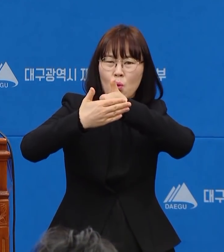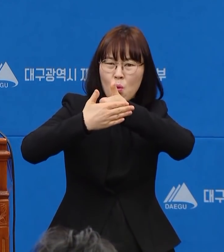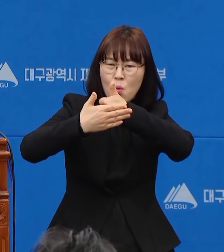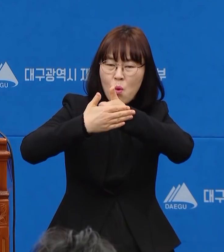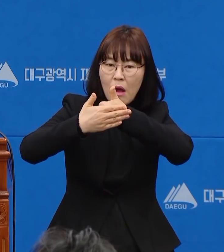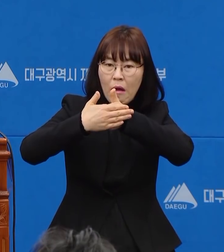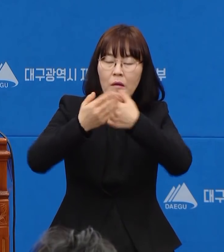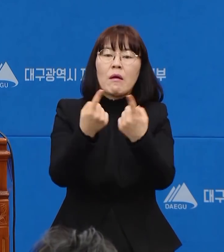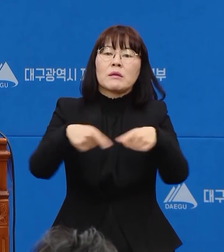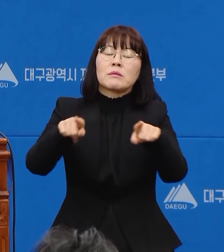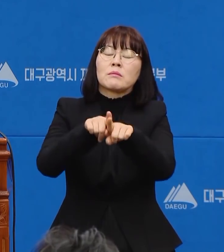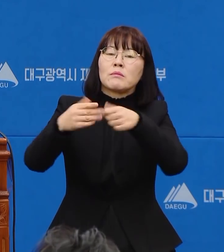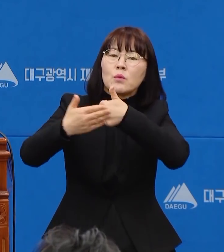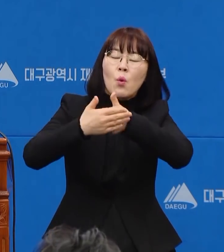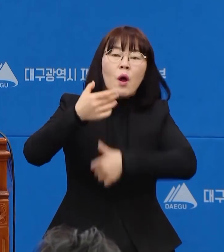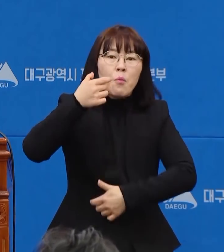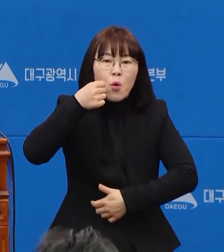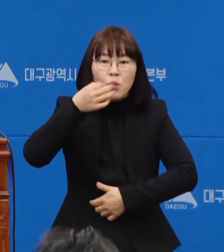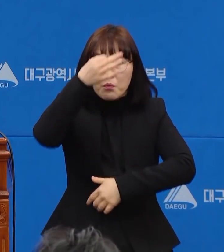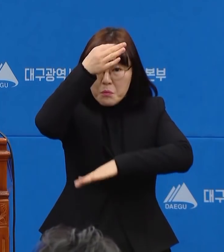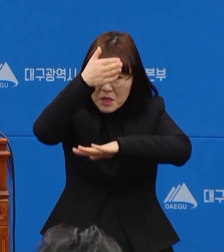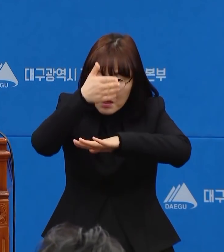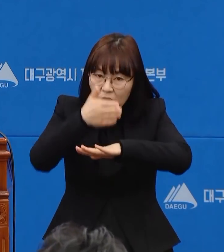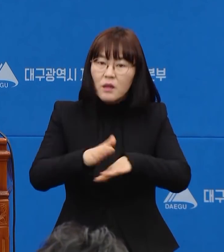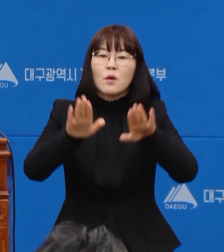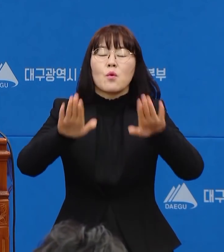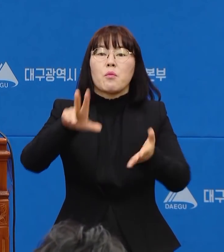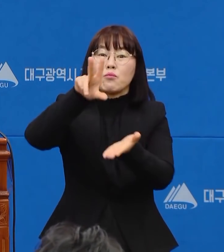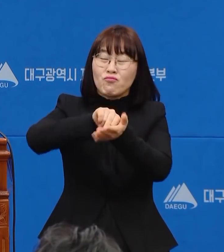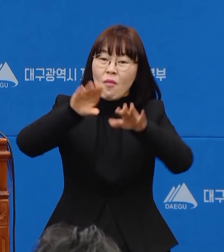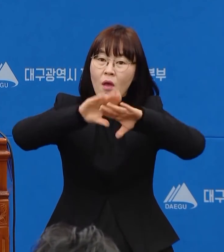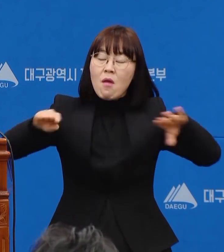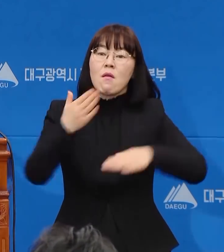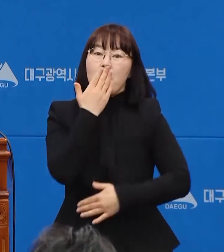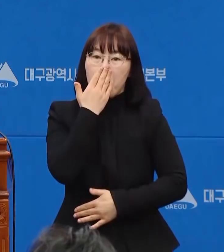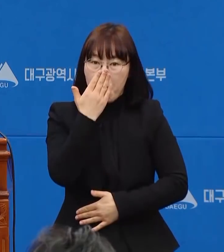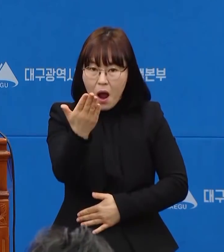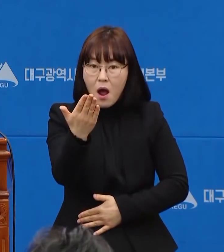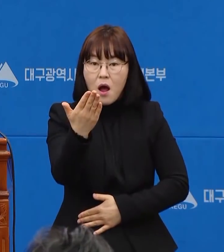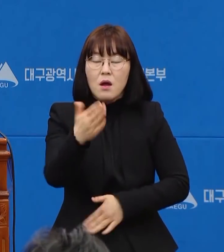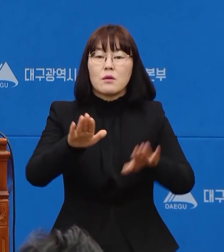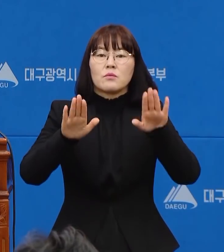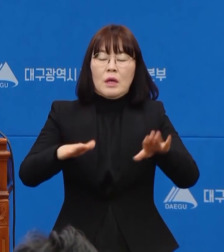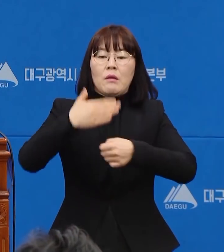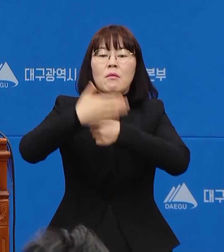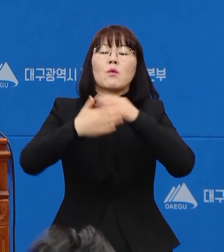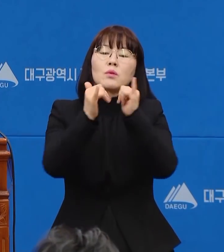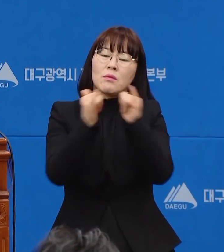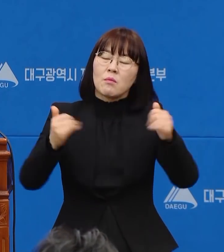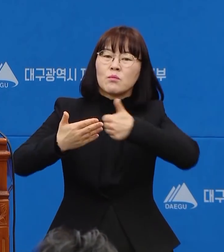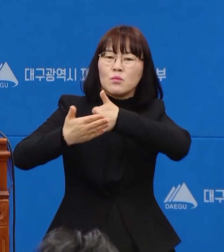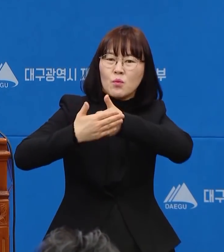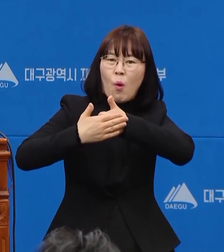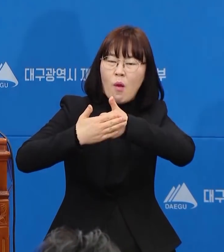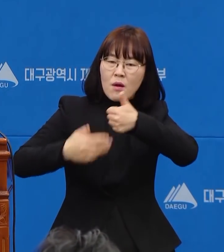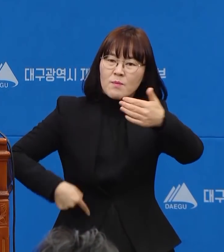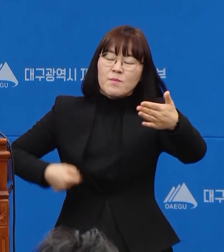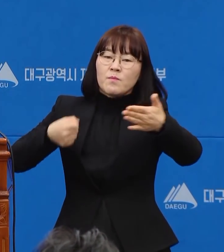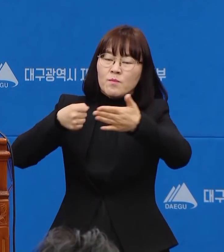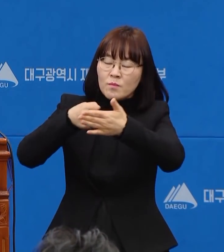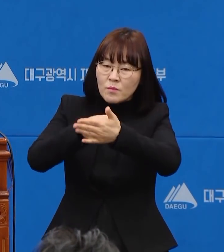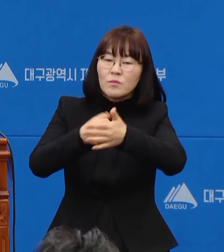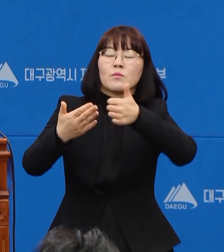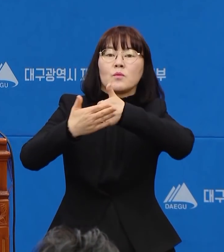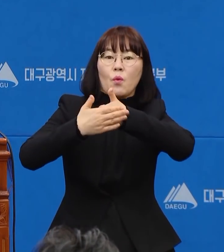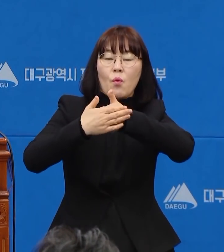미안하다 이번 사태를 반드시 이겨낼 수 있다 하시며 저희들을 위로하고 응원하며 힘을 북돋아 주고